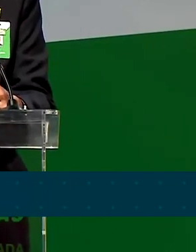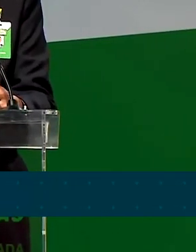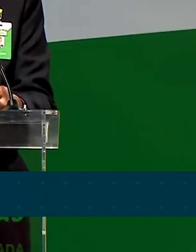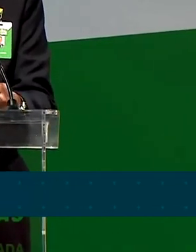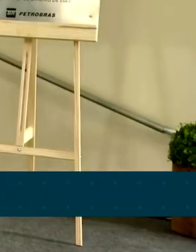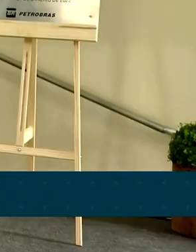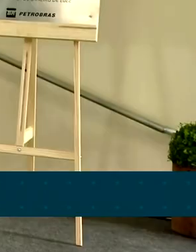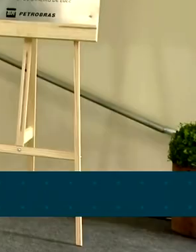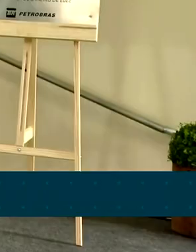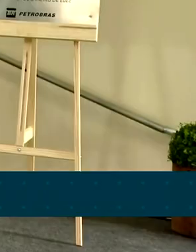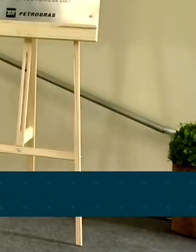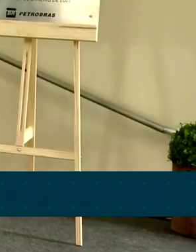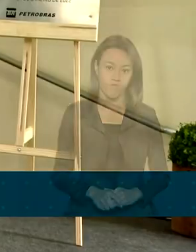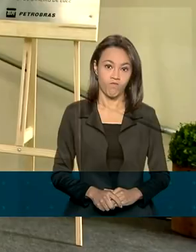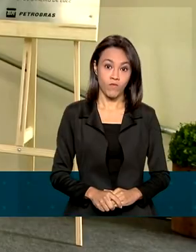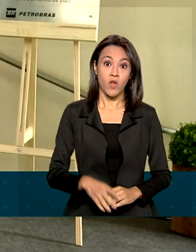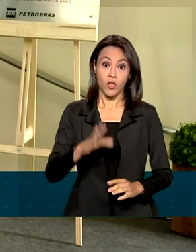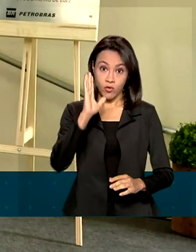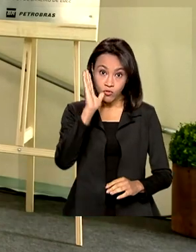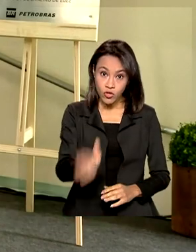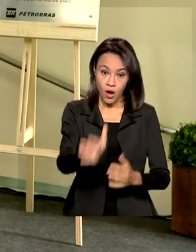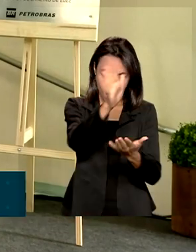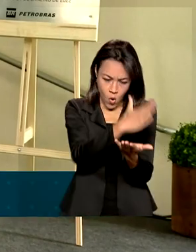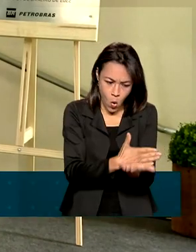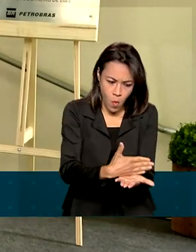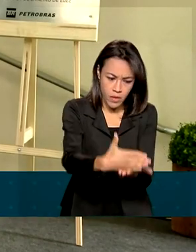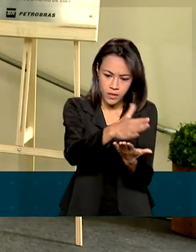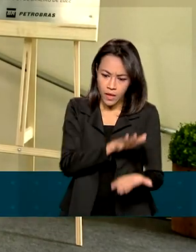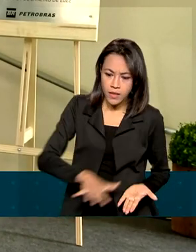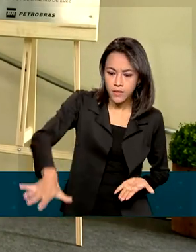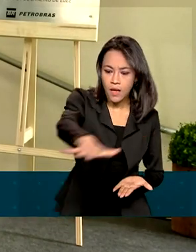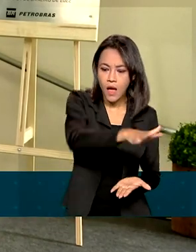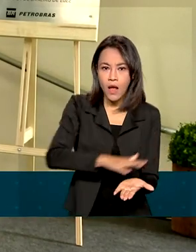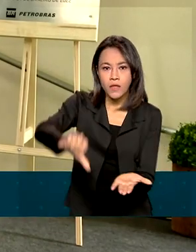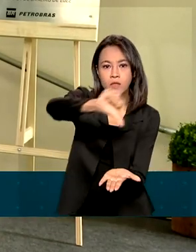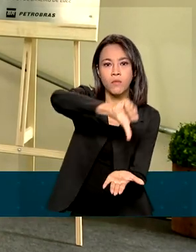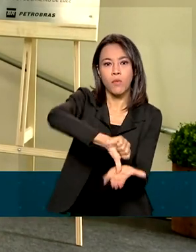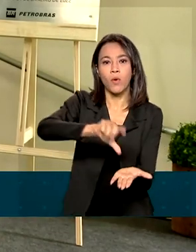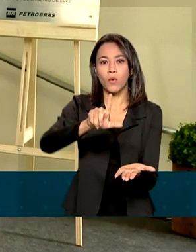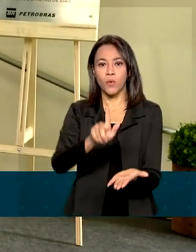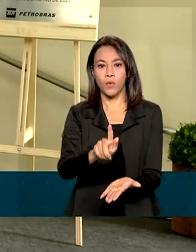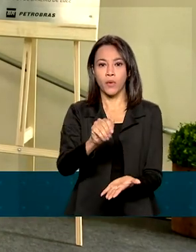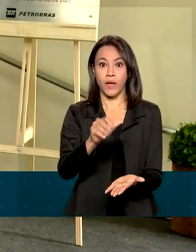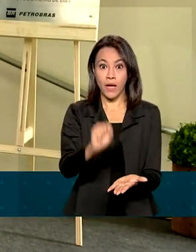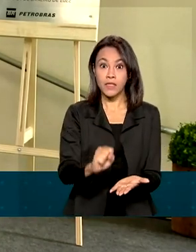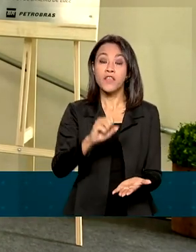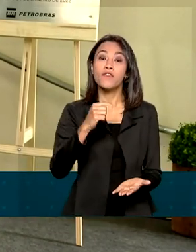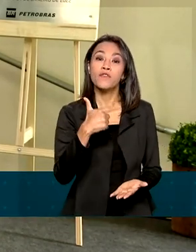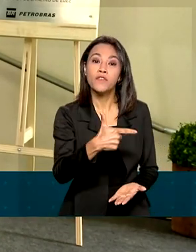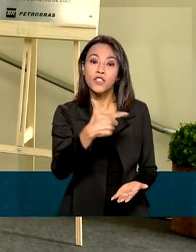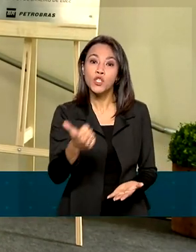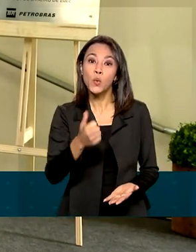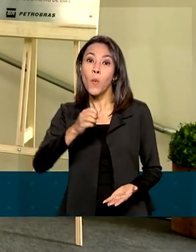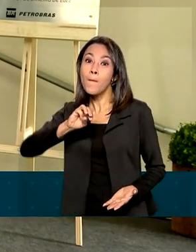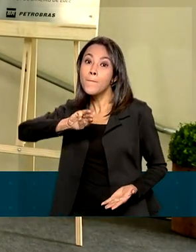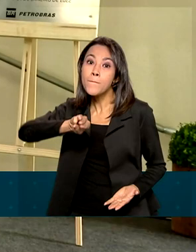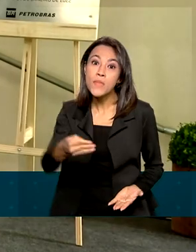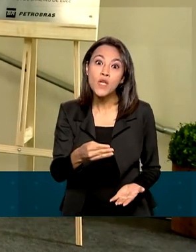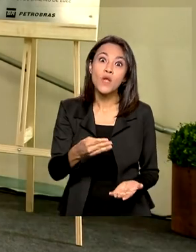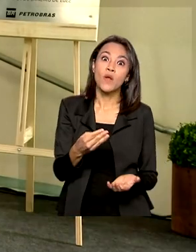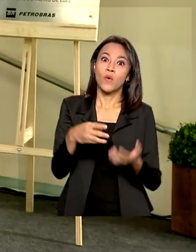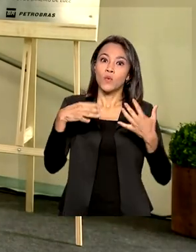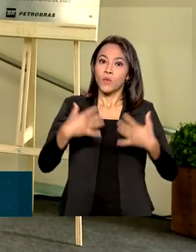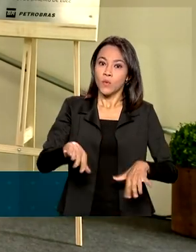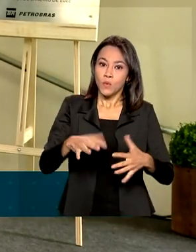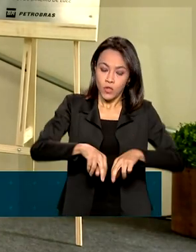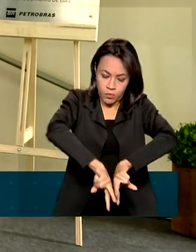natural. Quando estiver em pleno funcionamento, o Polo Gás Lube vai processar diariamente 21 milhões de metros cúbicos de gás do pré